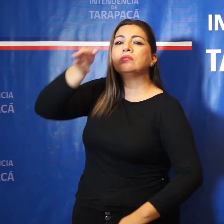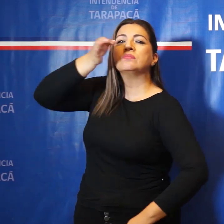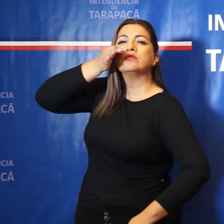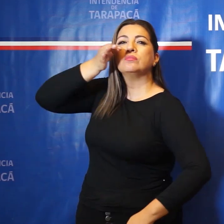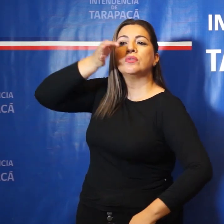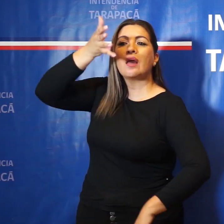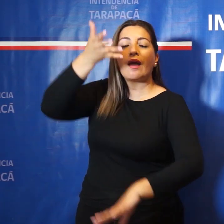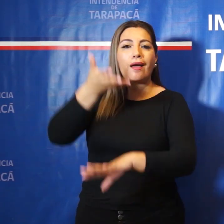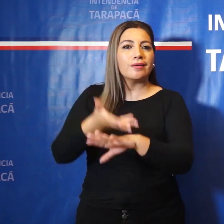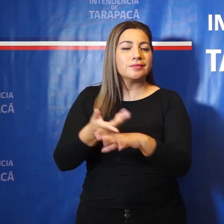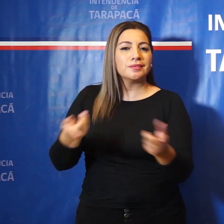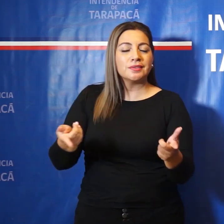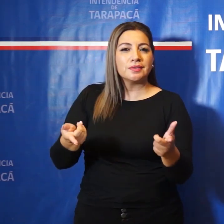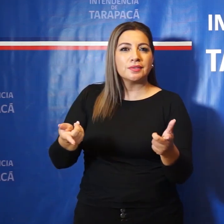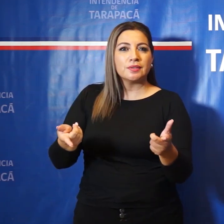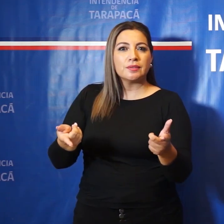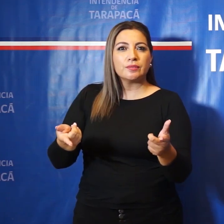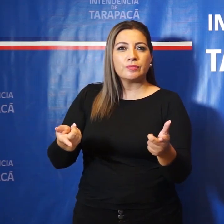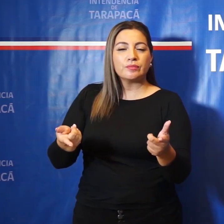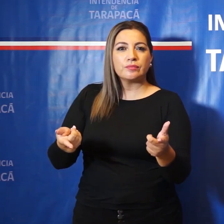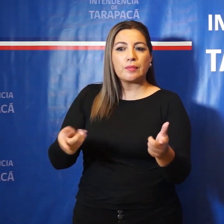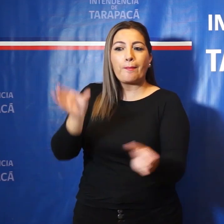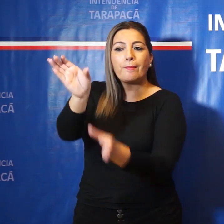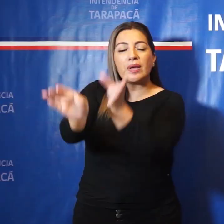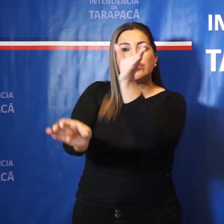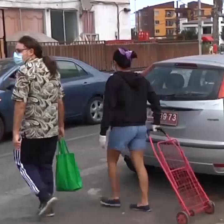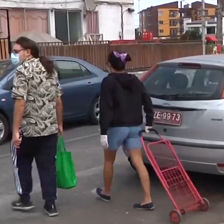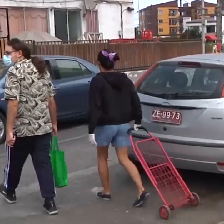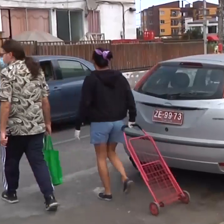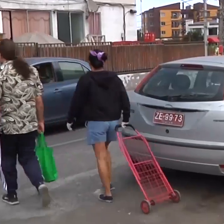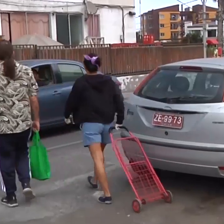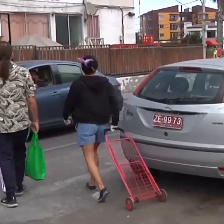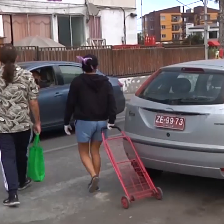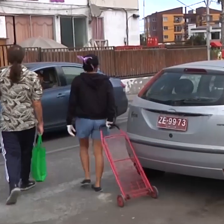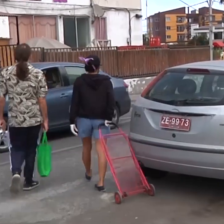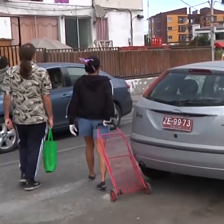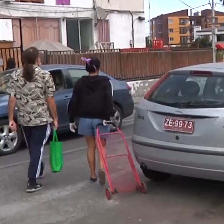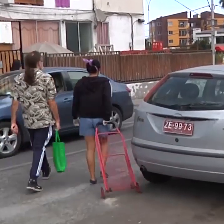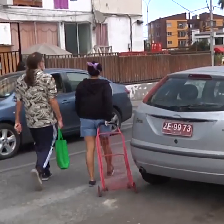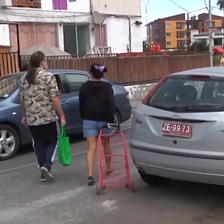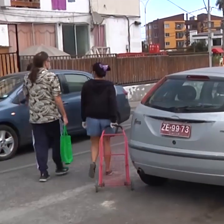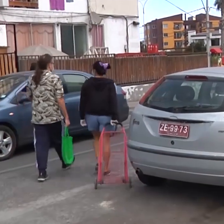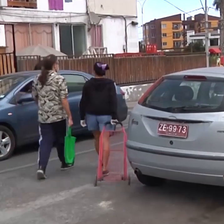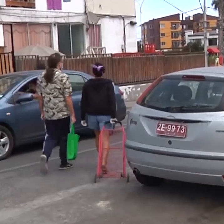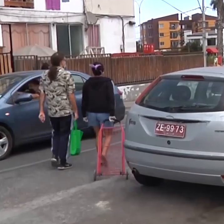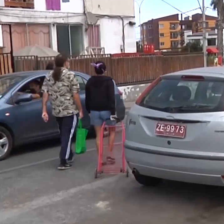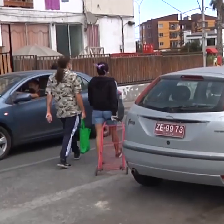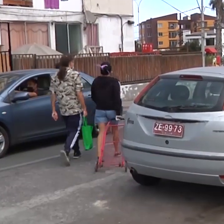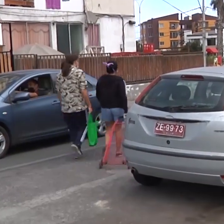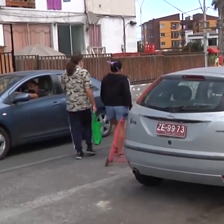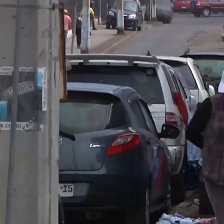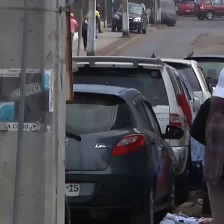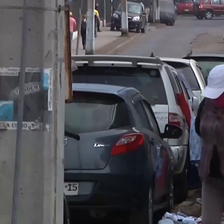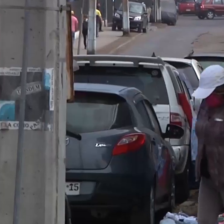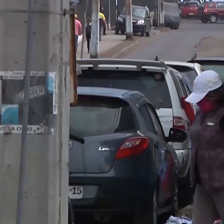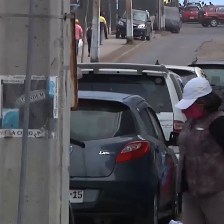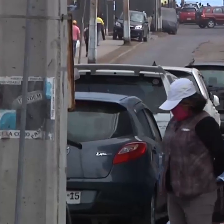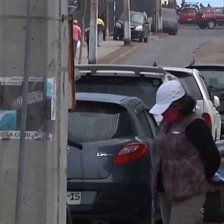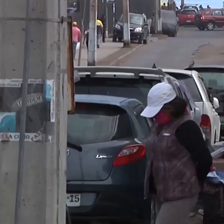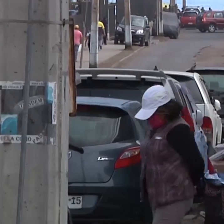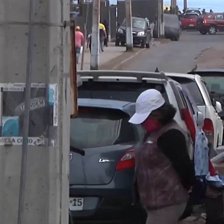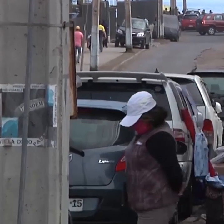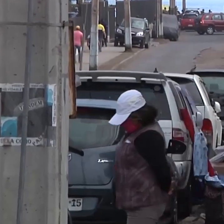juntan los pobladores, los habitantes. Por su parte, el Intendente hizo un llamado a la ciudadanía a